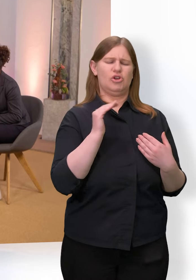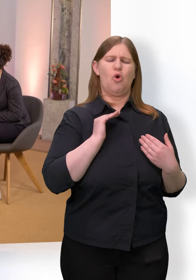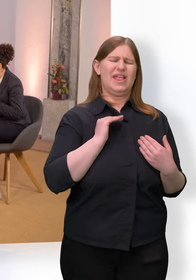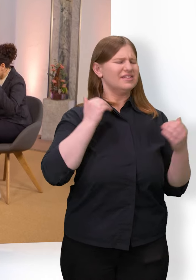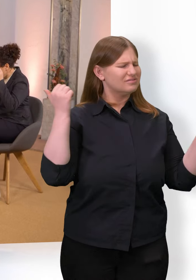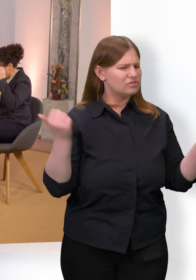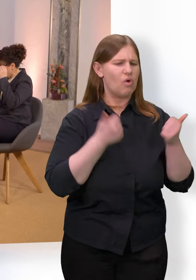wir,